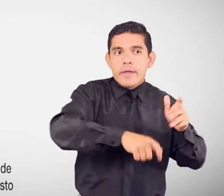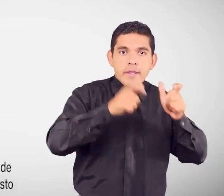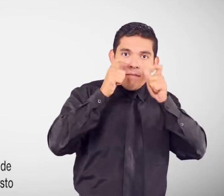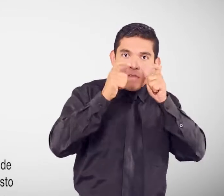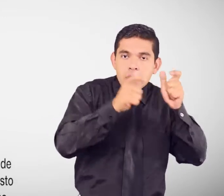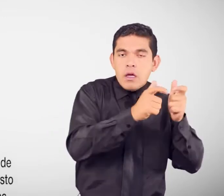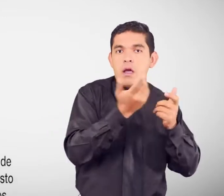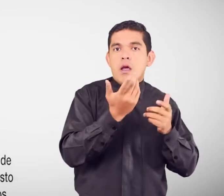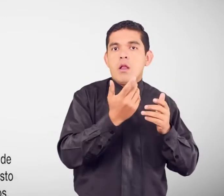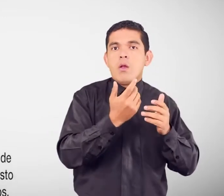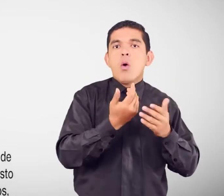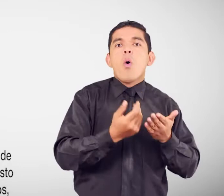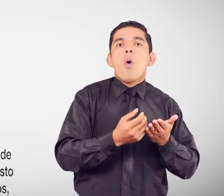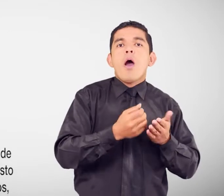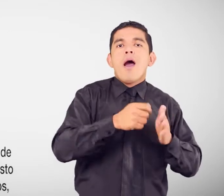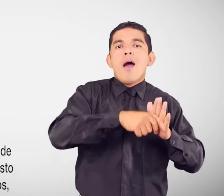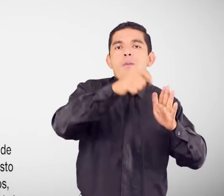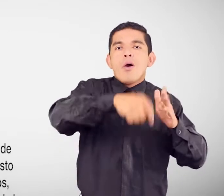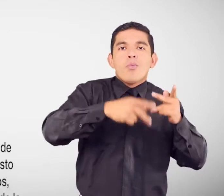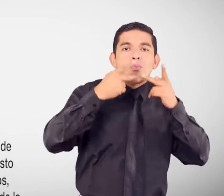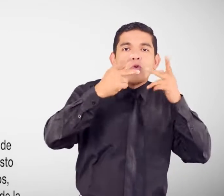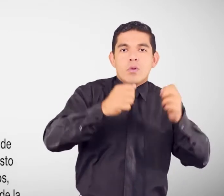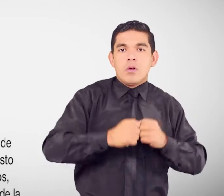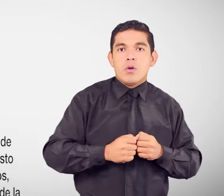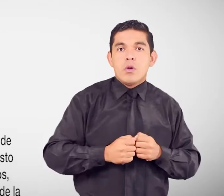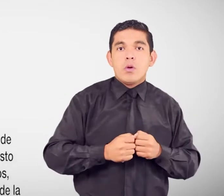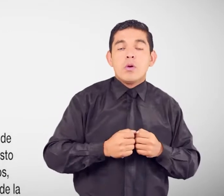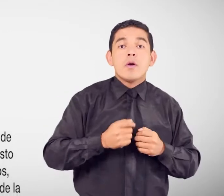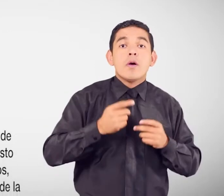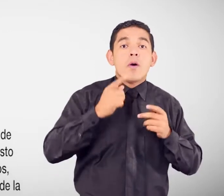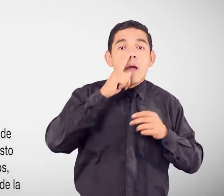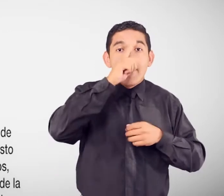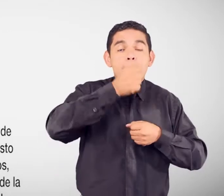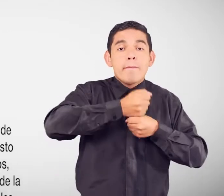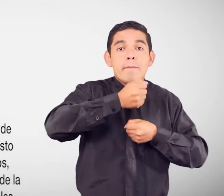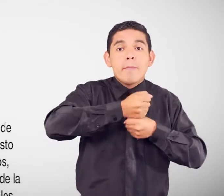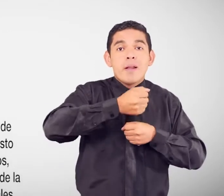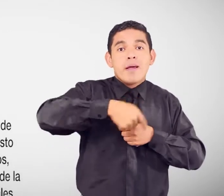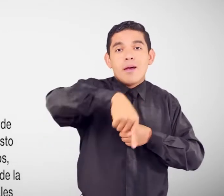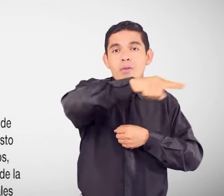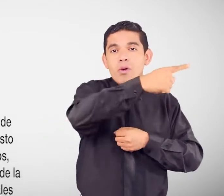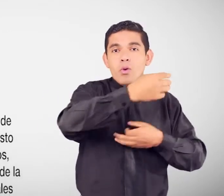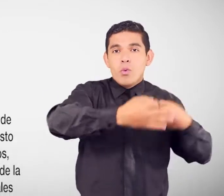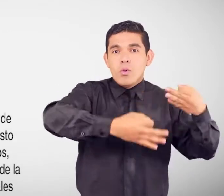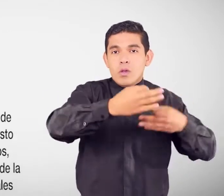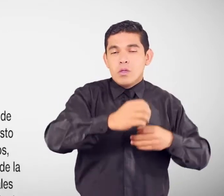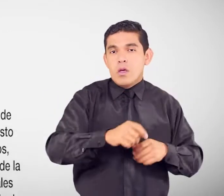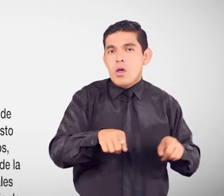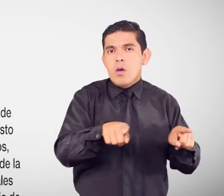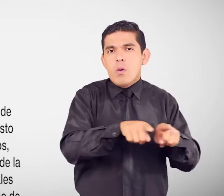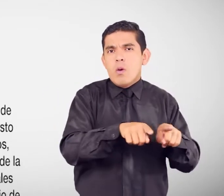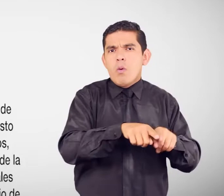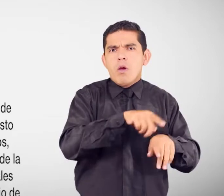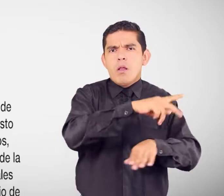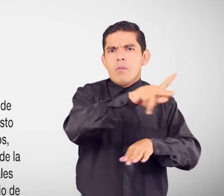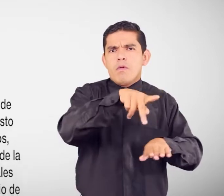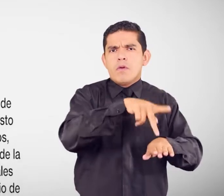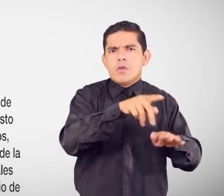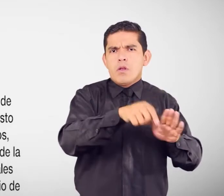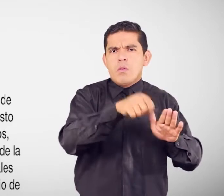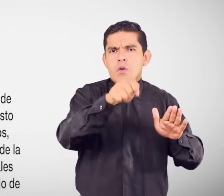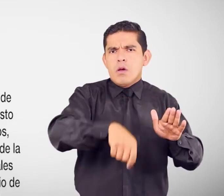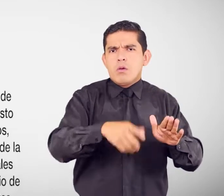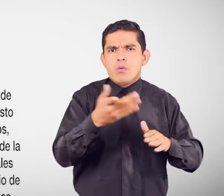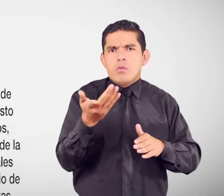fiscales, defensores públicos, servidores judiciales y administrativos de la función judicial Así como y profesionales del derecho